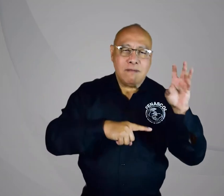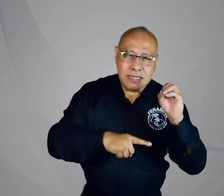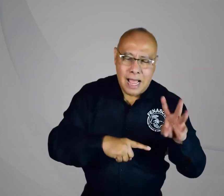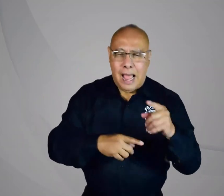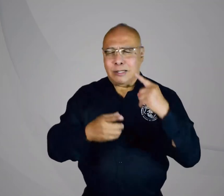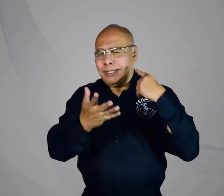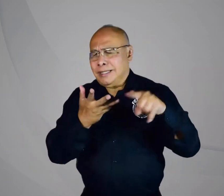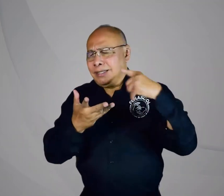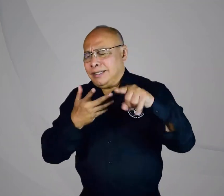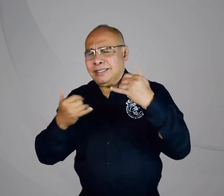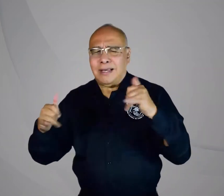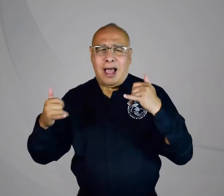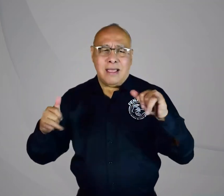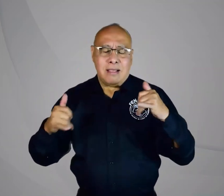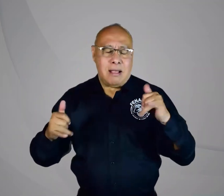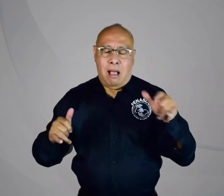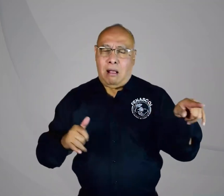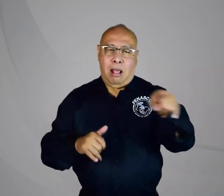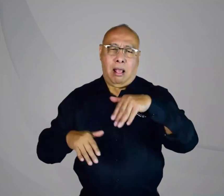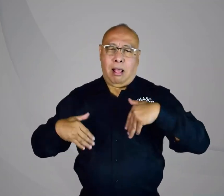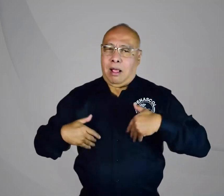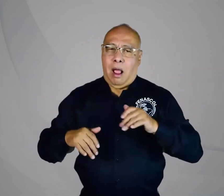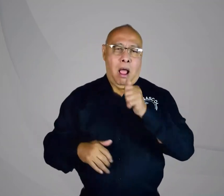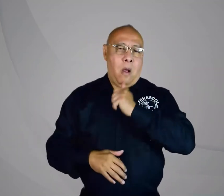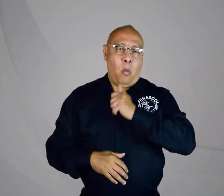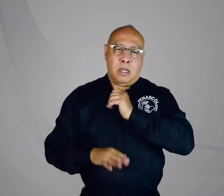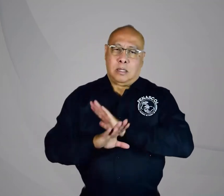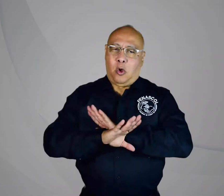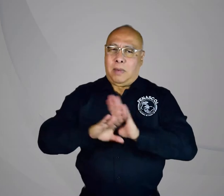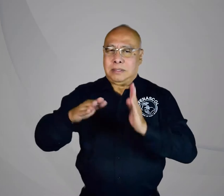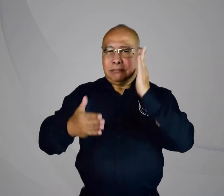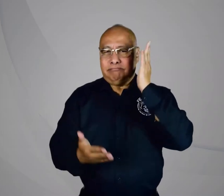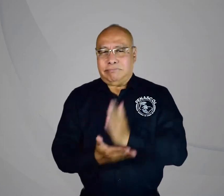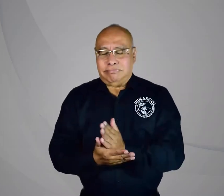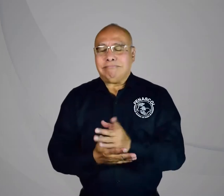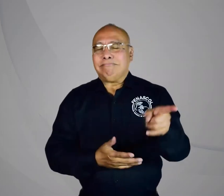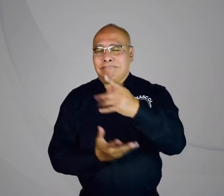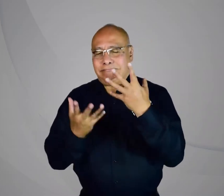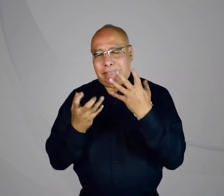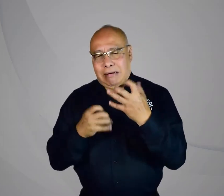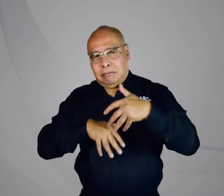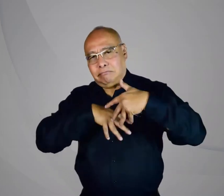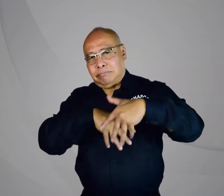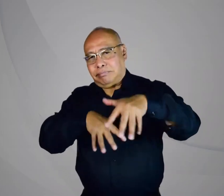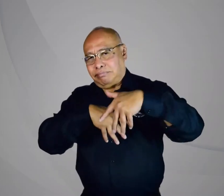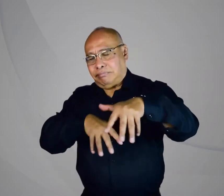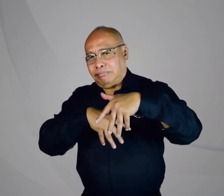reuniones, webinarios y diferentes herramientas para conseguirlo. Sin embargo, la comunidad sorda hizo un pare y por eso